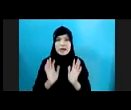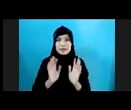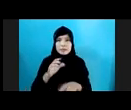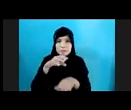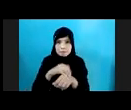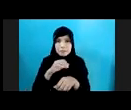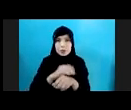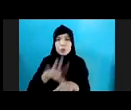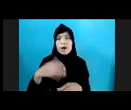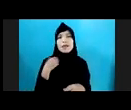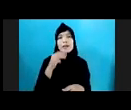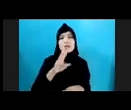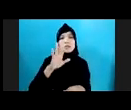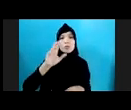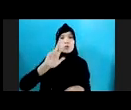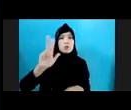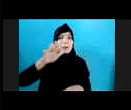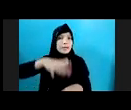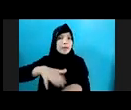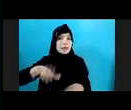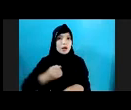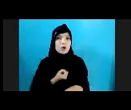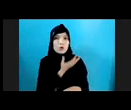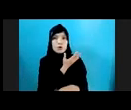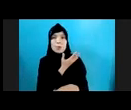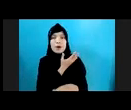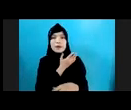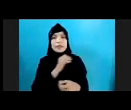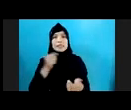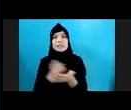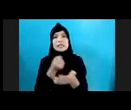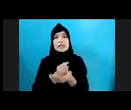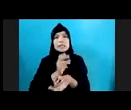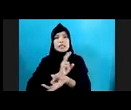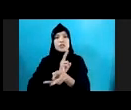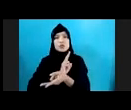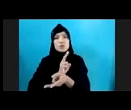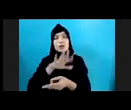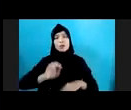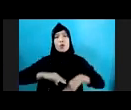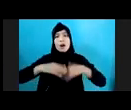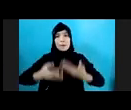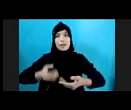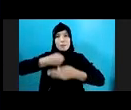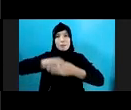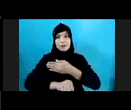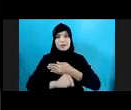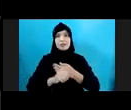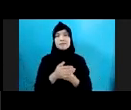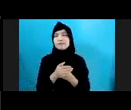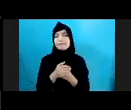Anak Korban Kekerasan Seksual Yang Hamil Dan Melahirkan Saya Kira Itu Bapak Ibu Sekalian Yang Bisa